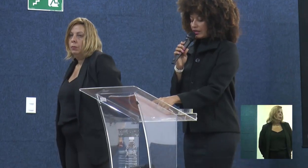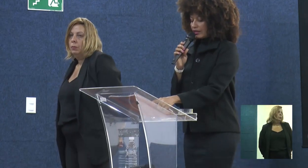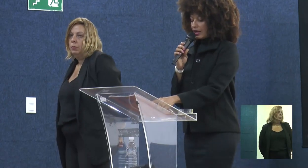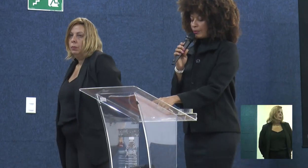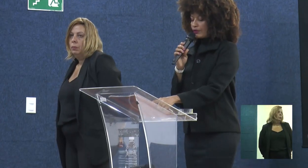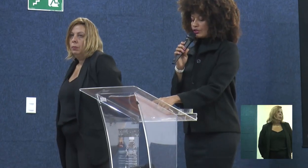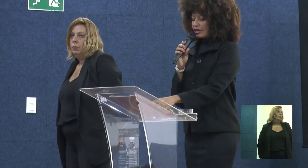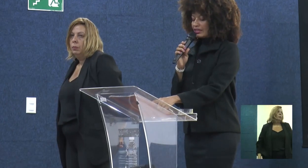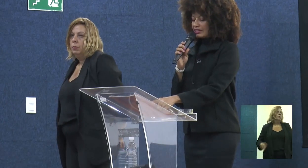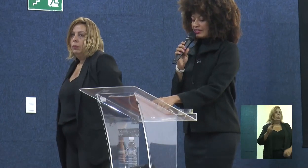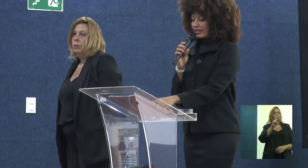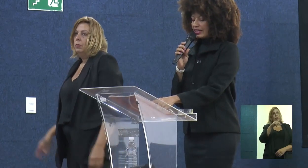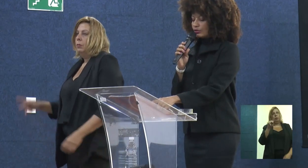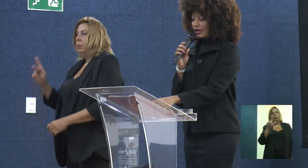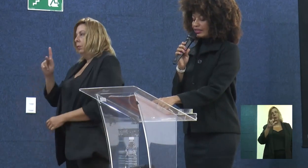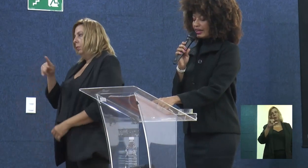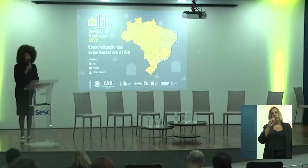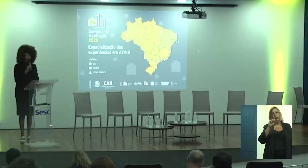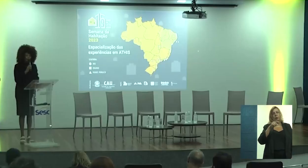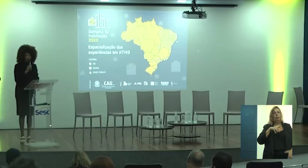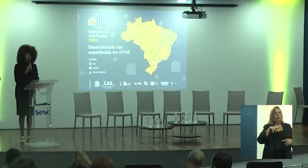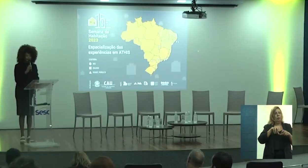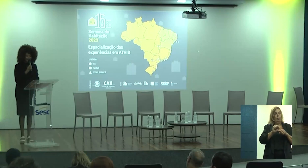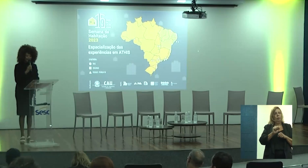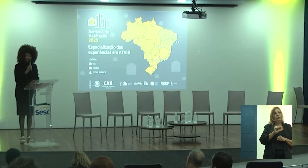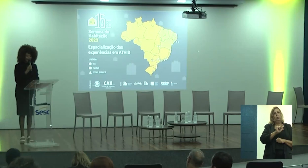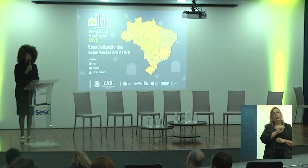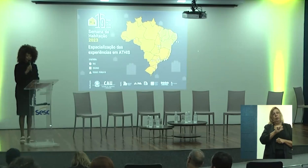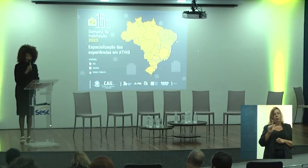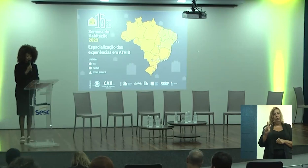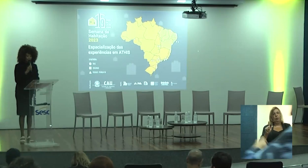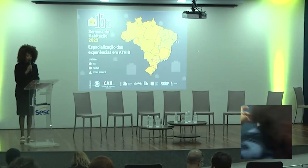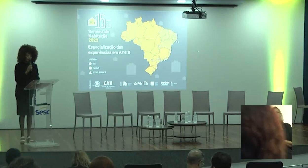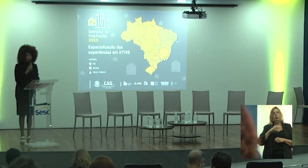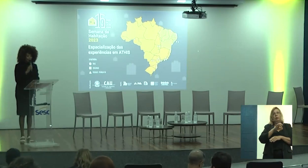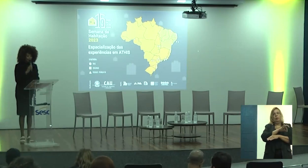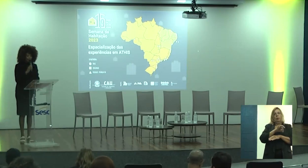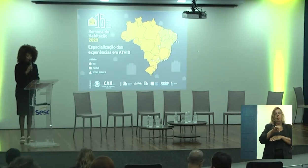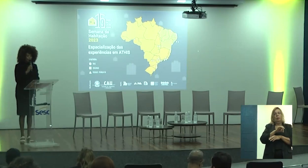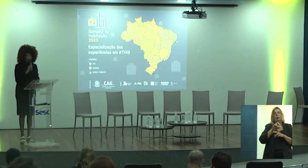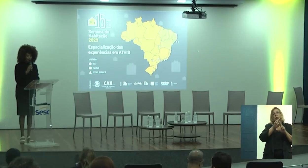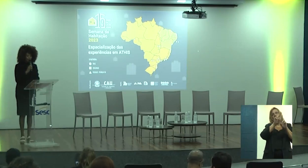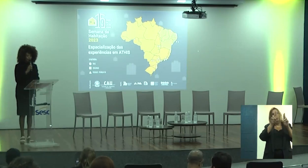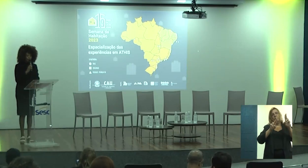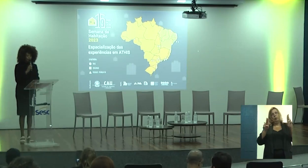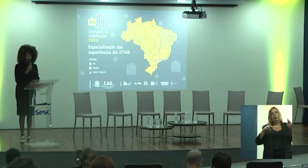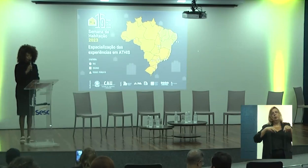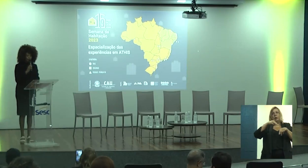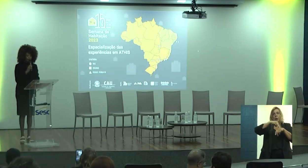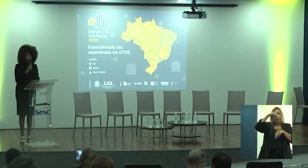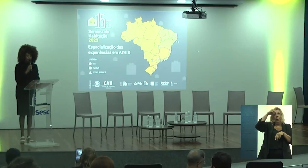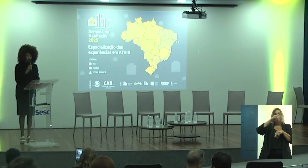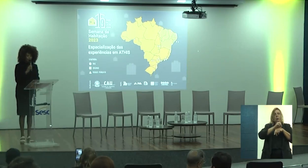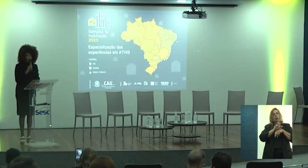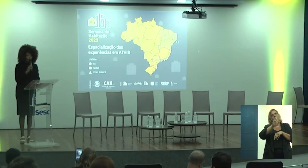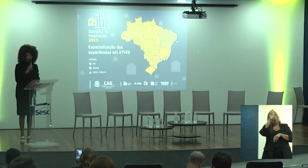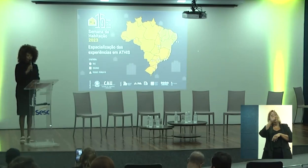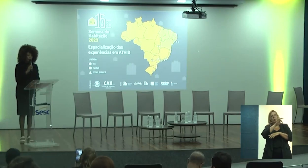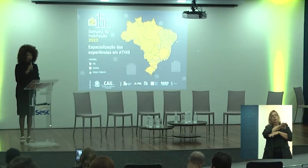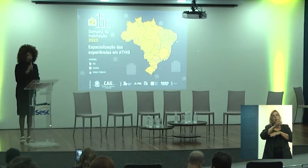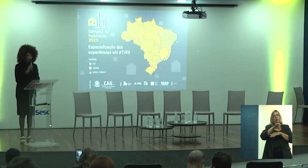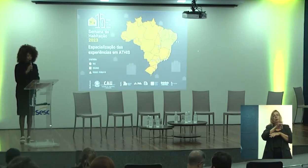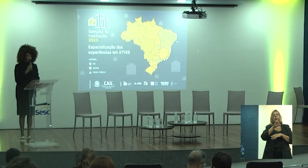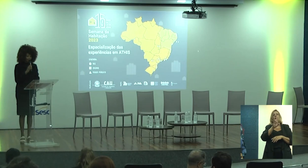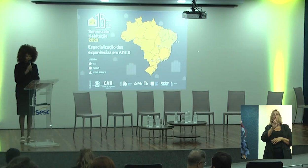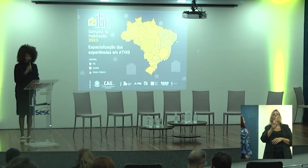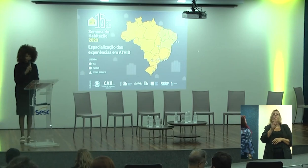A professora Liz é graduada em Arquitetura e Urbanismo pela UFMG, mestre e doutora em Arquitetura e